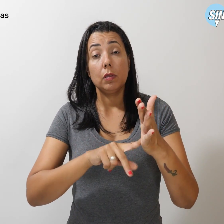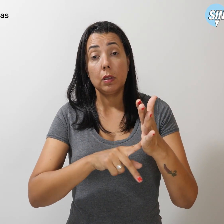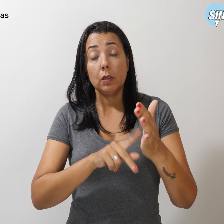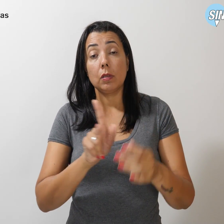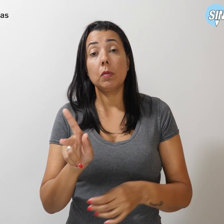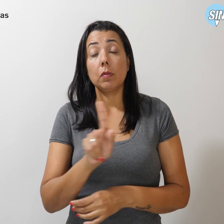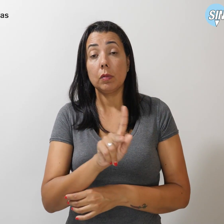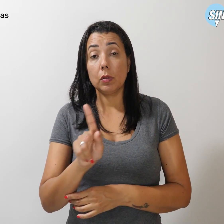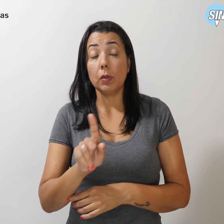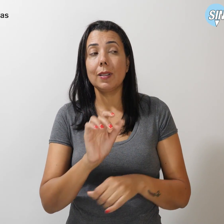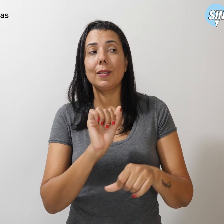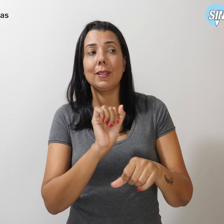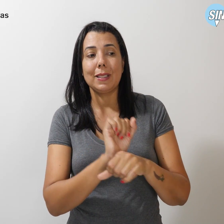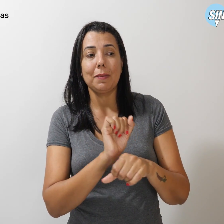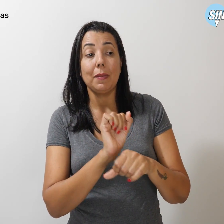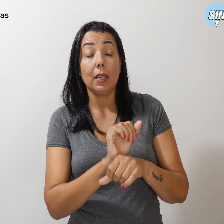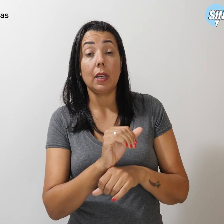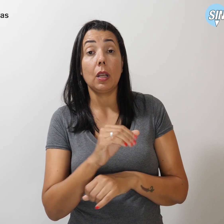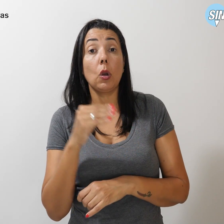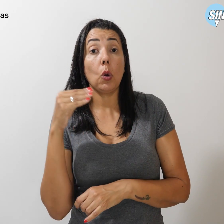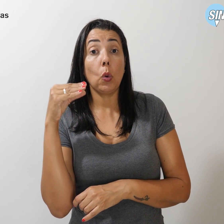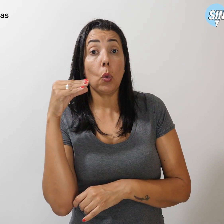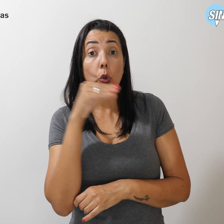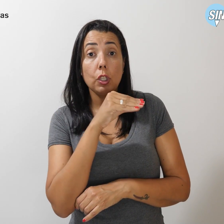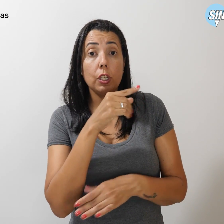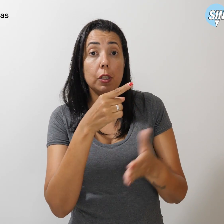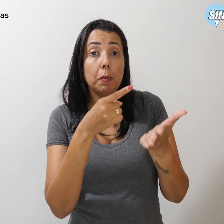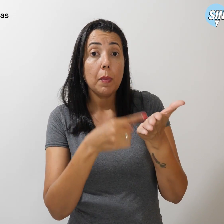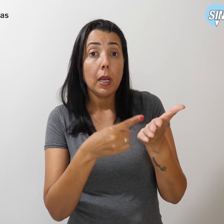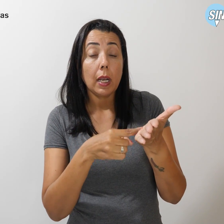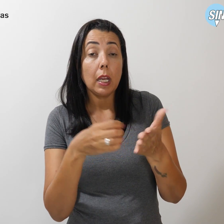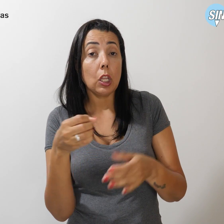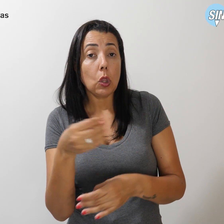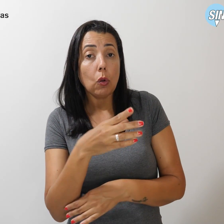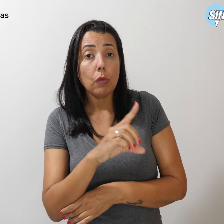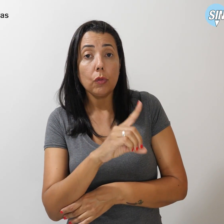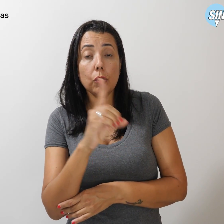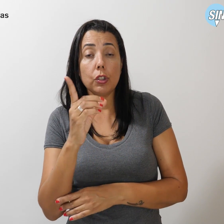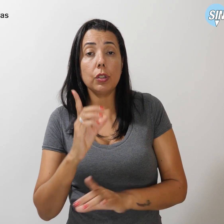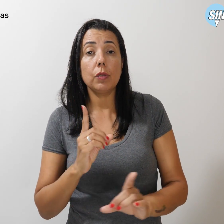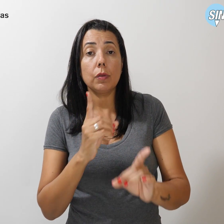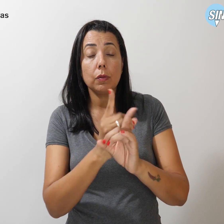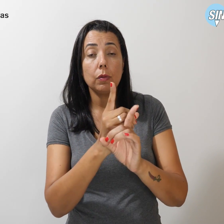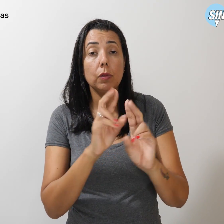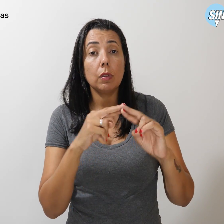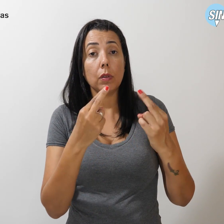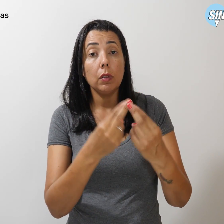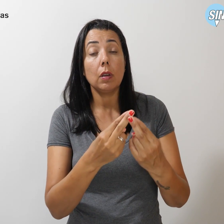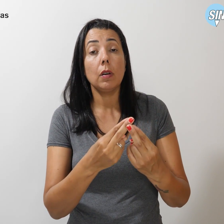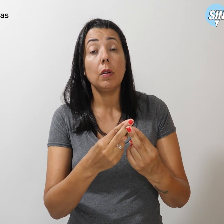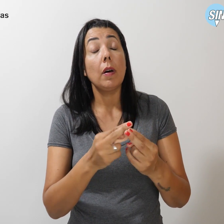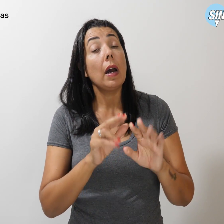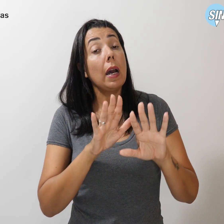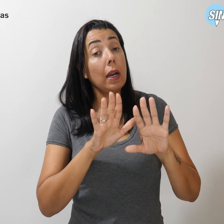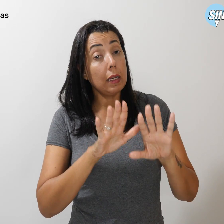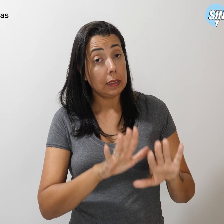aguarda urgente a marcação de nova data para o encontro. Dessa forma, foi